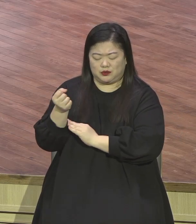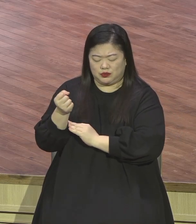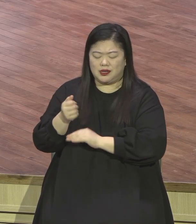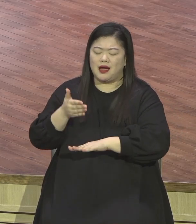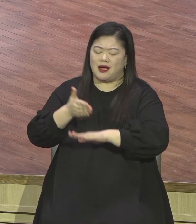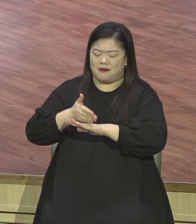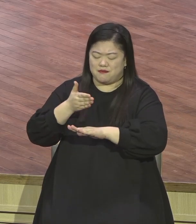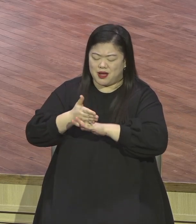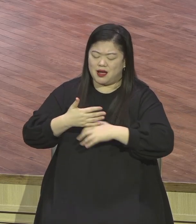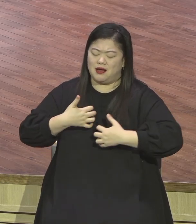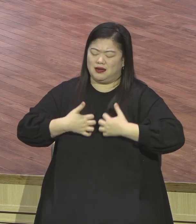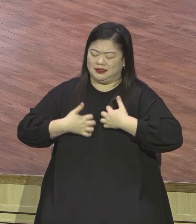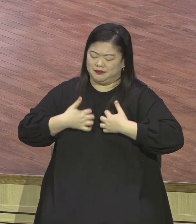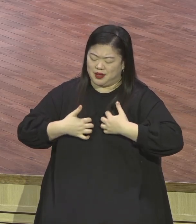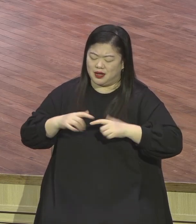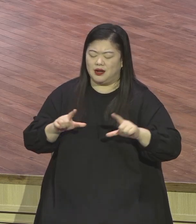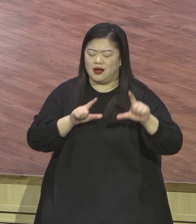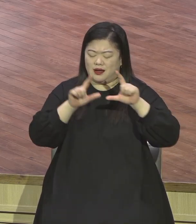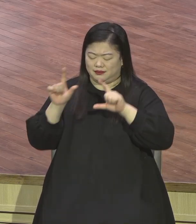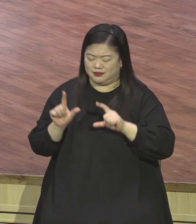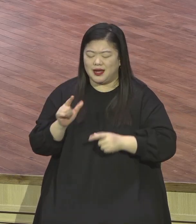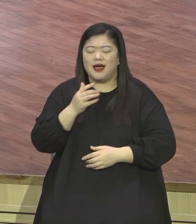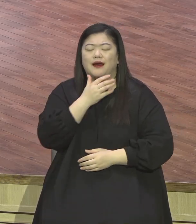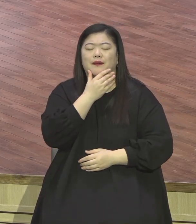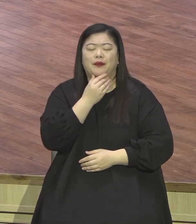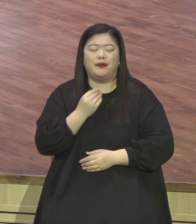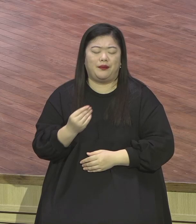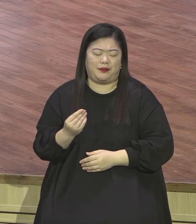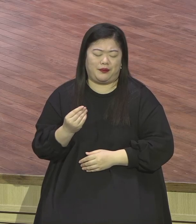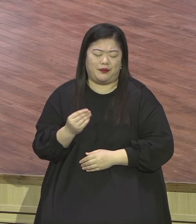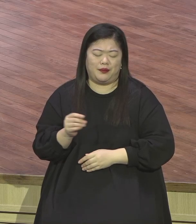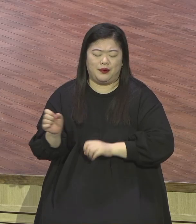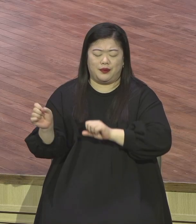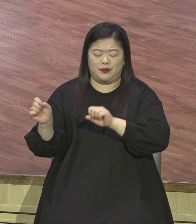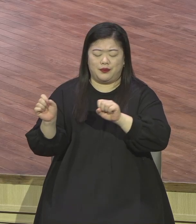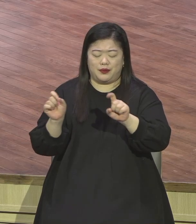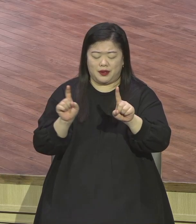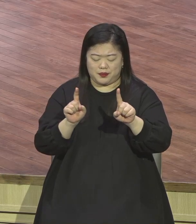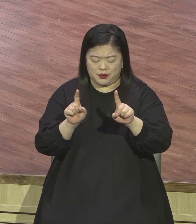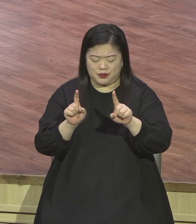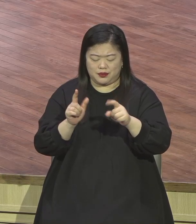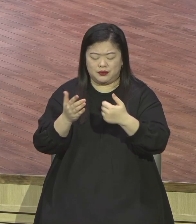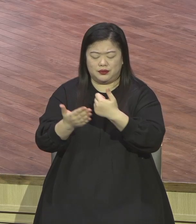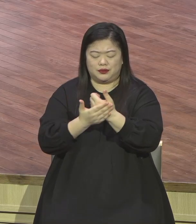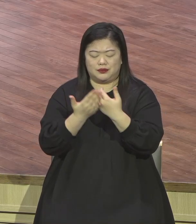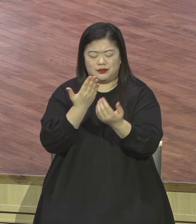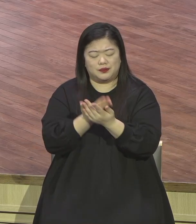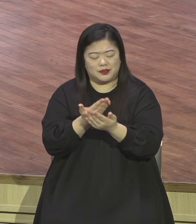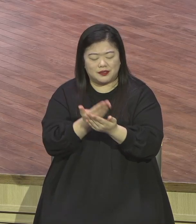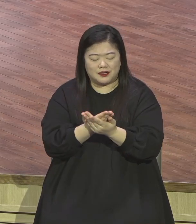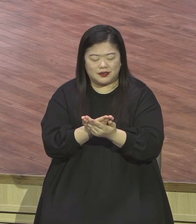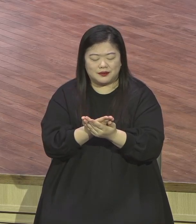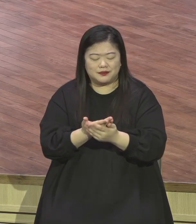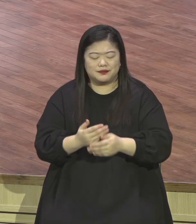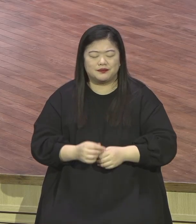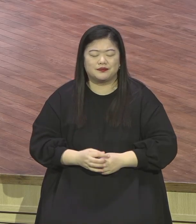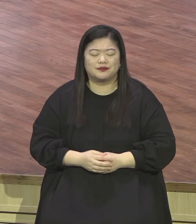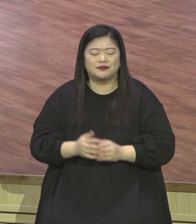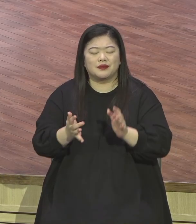참 누림이 참 행복이 우리 애원 가족들에게 다 임하게 하여 주옵사사 예수의